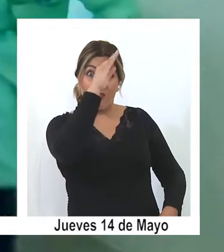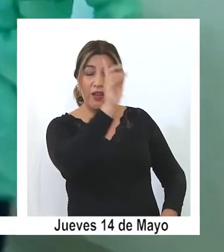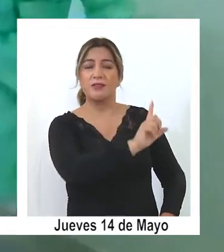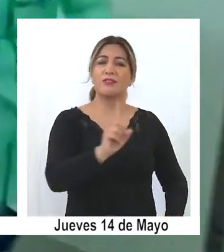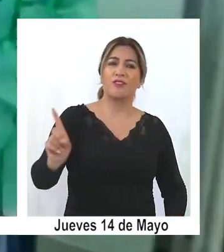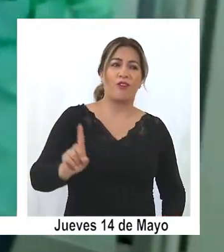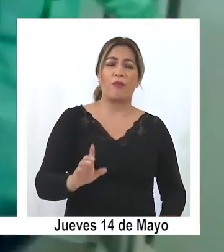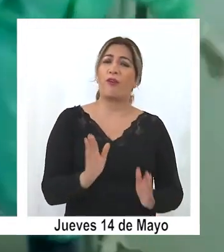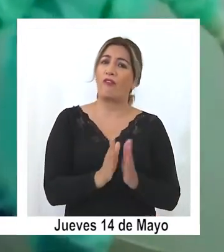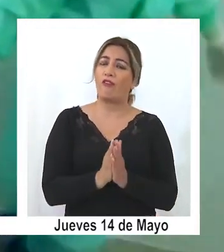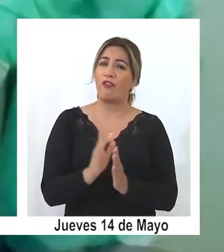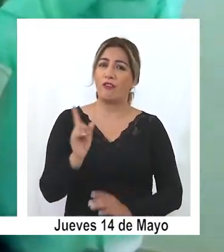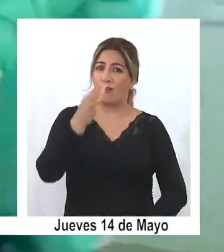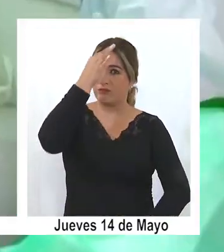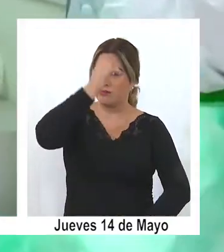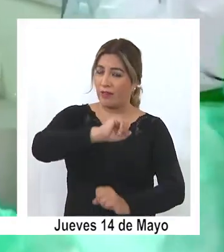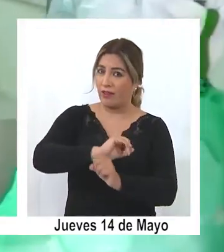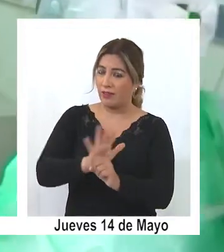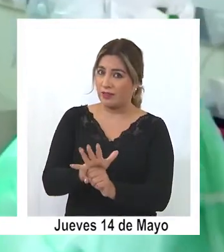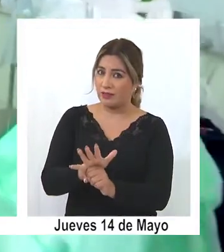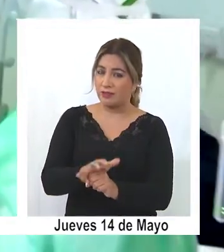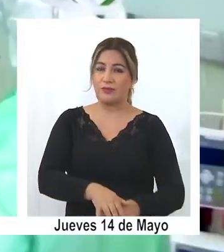máximo la posibilidad de contagio.